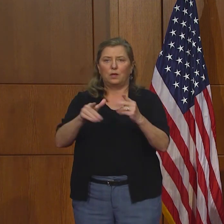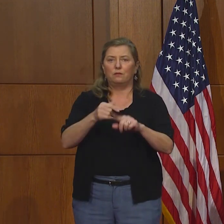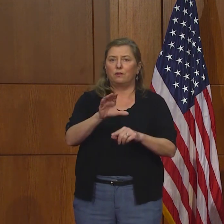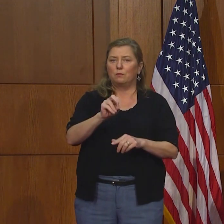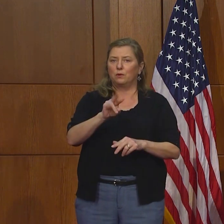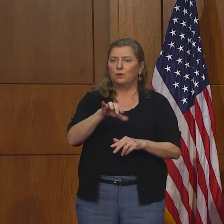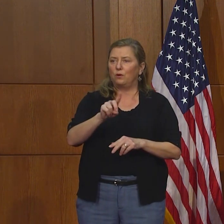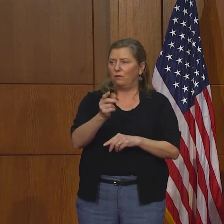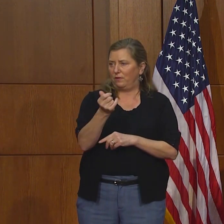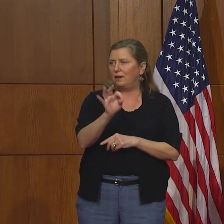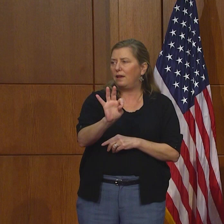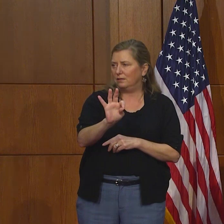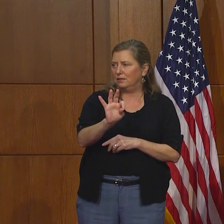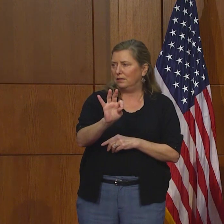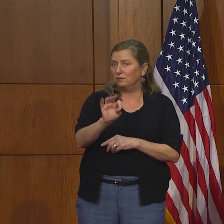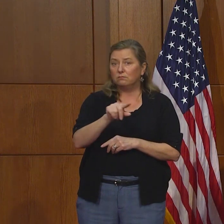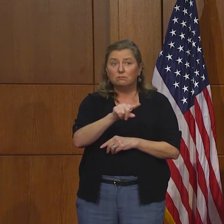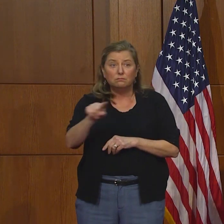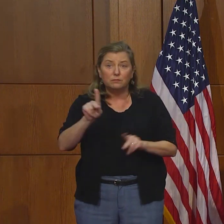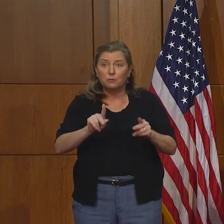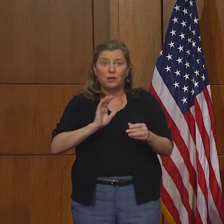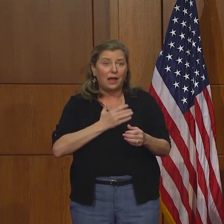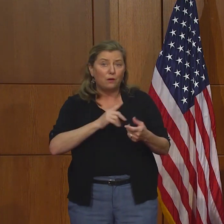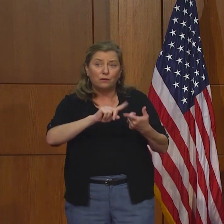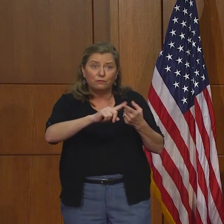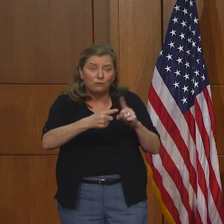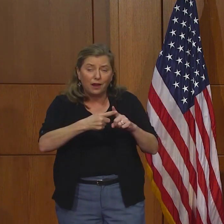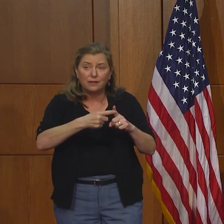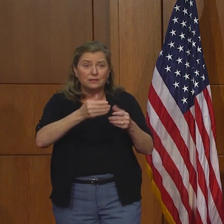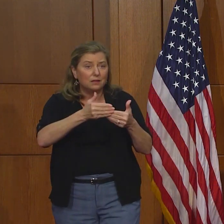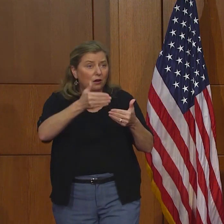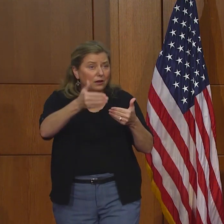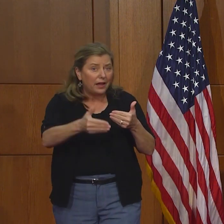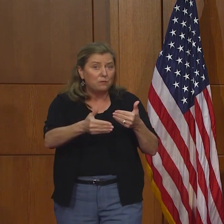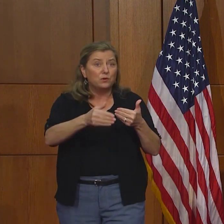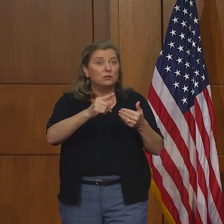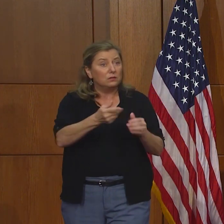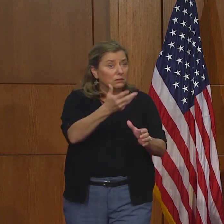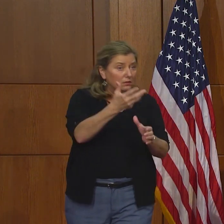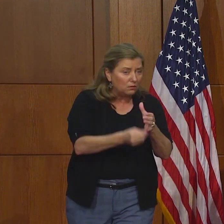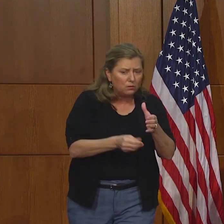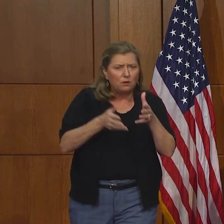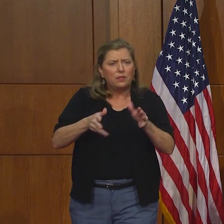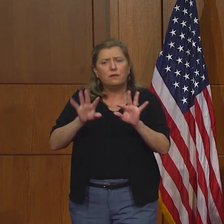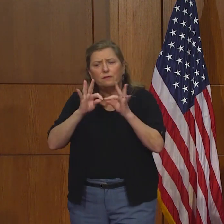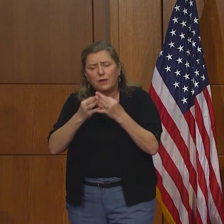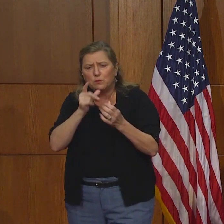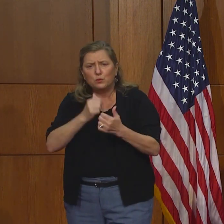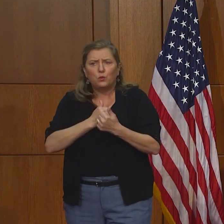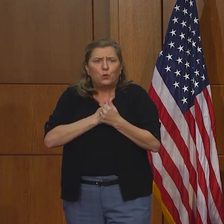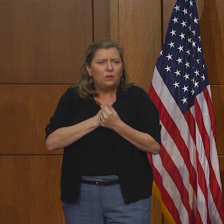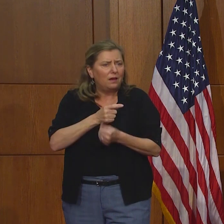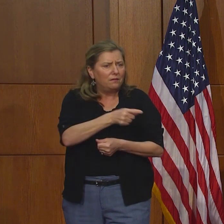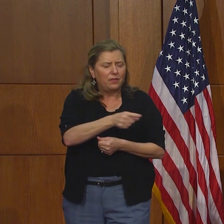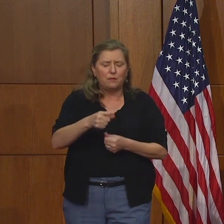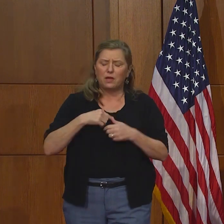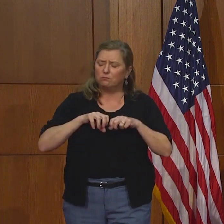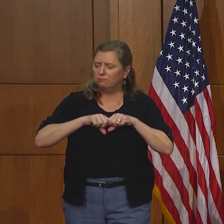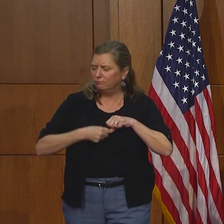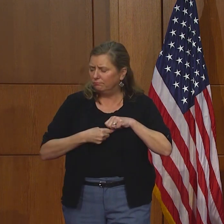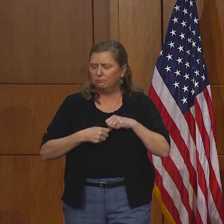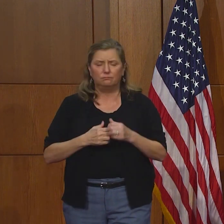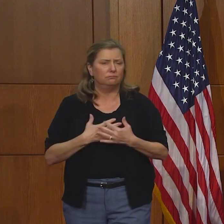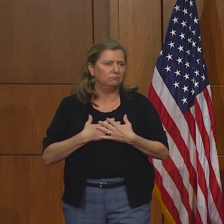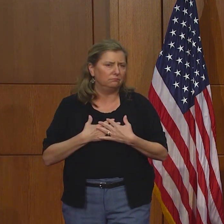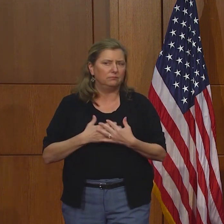por COVID-19. Hay amigos, hay vecinos que dejan familias atrás y nosotros los sentimos